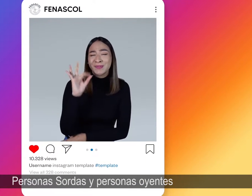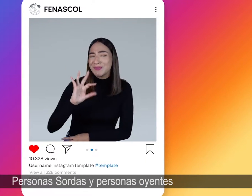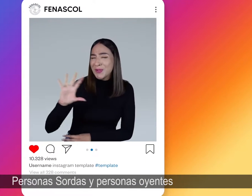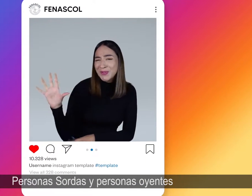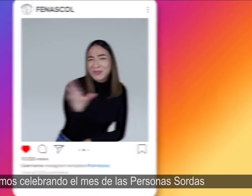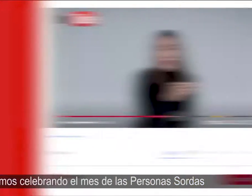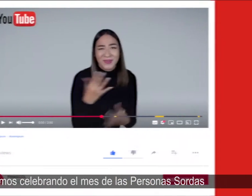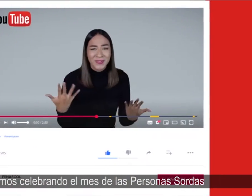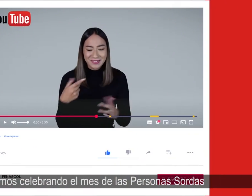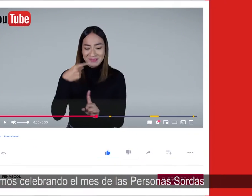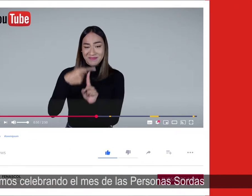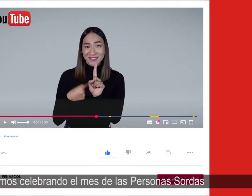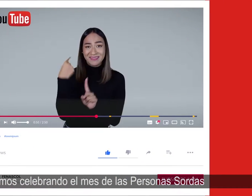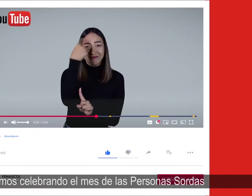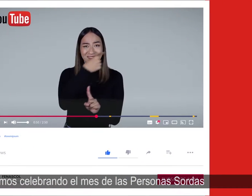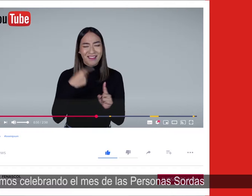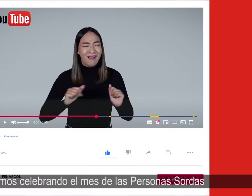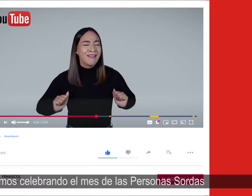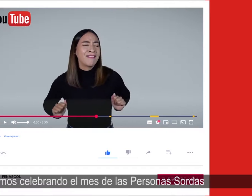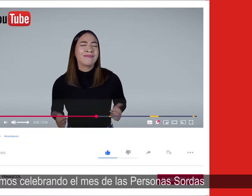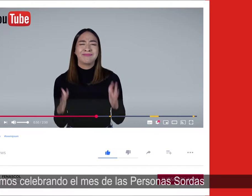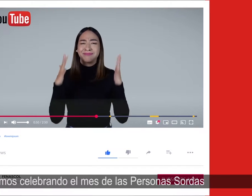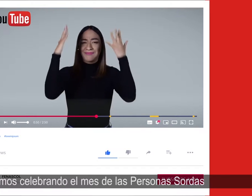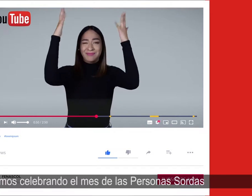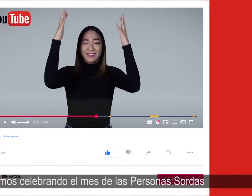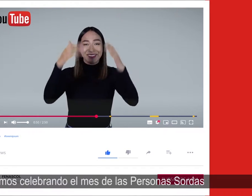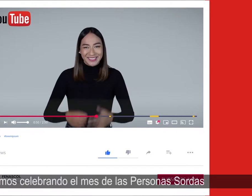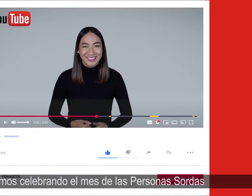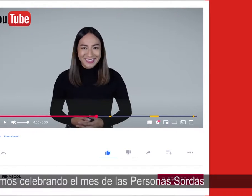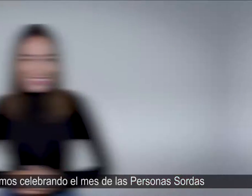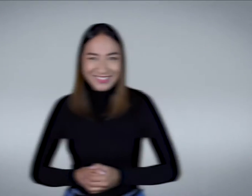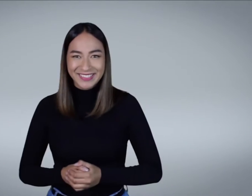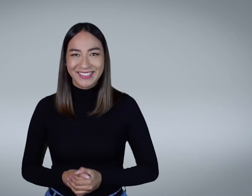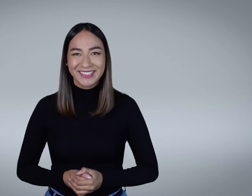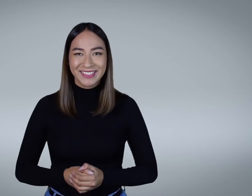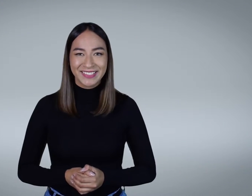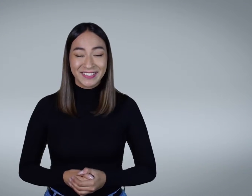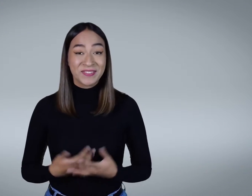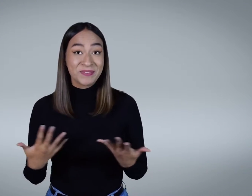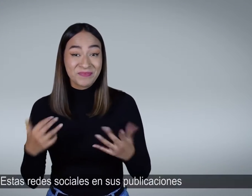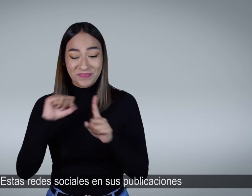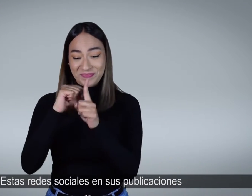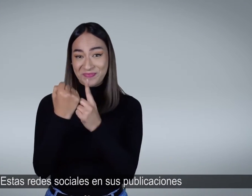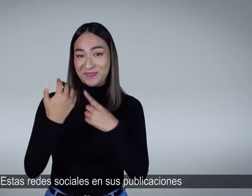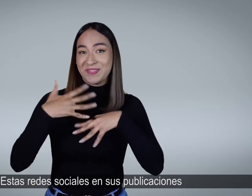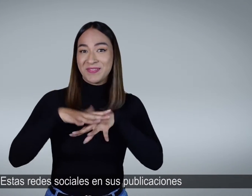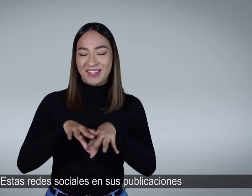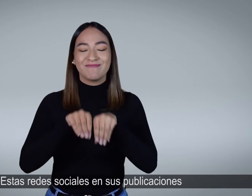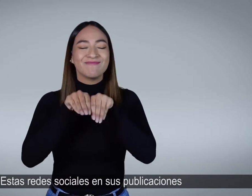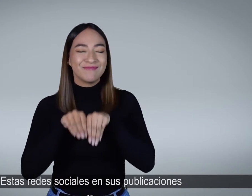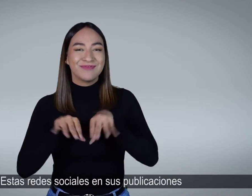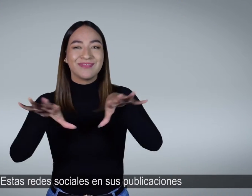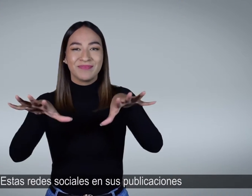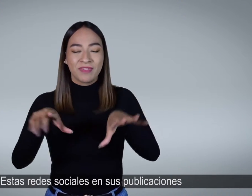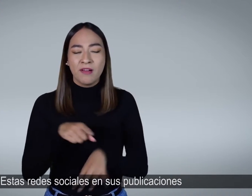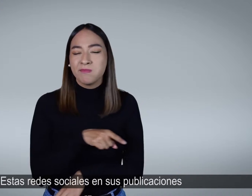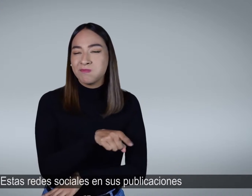y personas oyentes. Estamos celebrando el mes de las personas sordas. Estas redes sociales en sus publicaciones